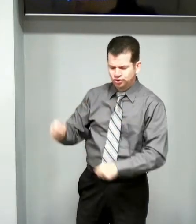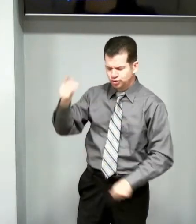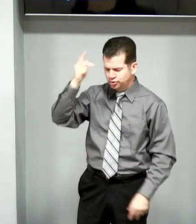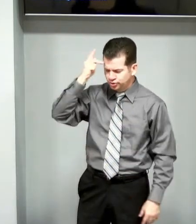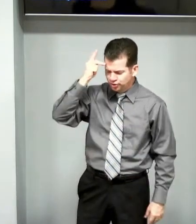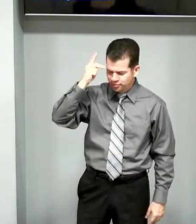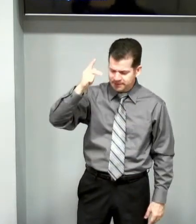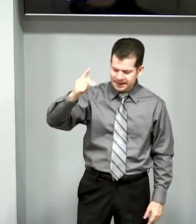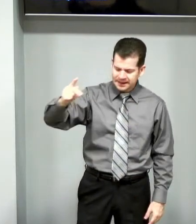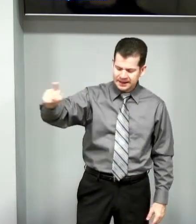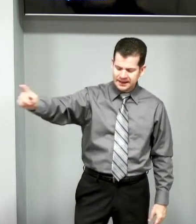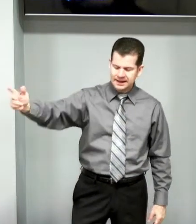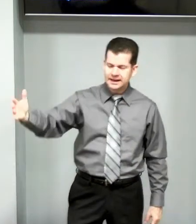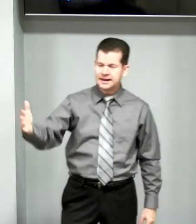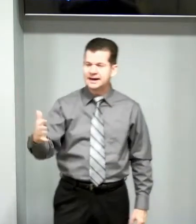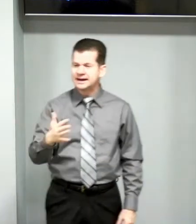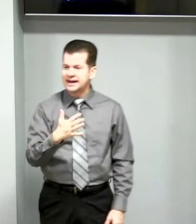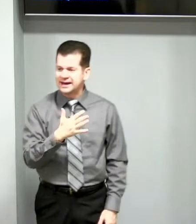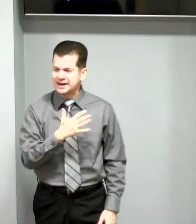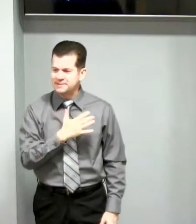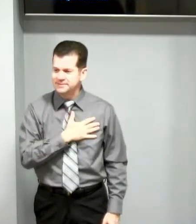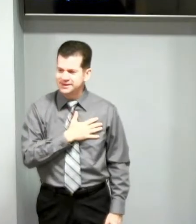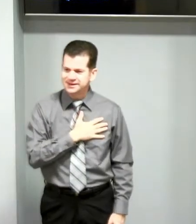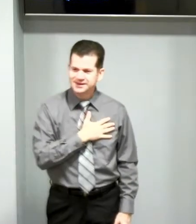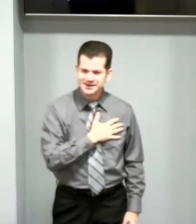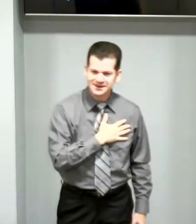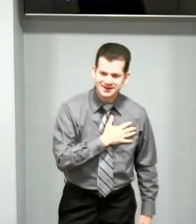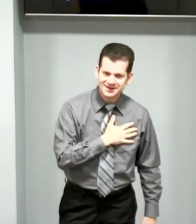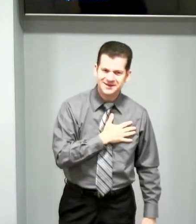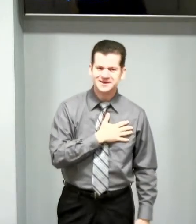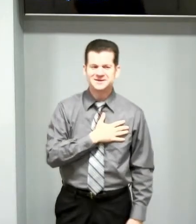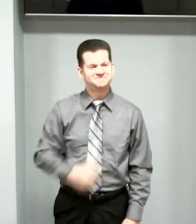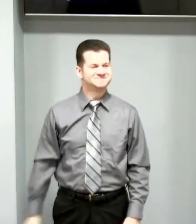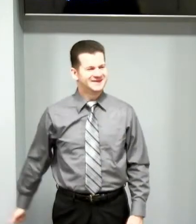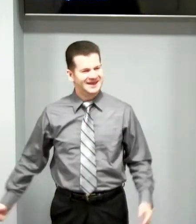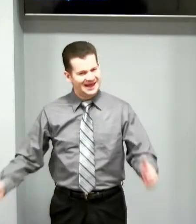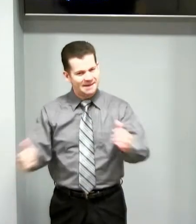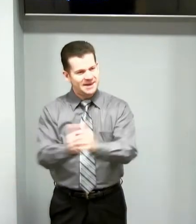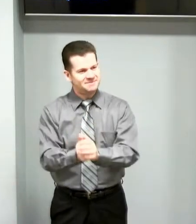para mim. Apenas.